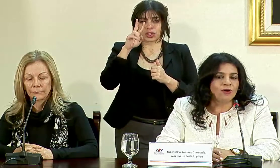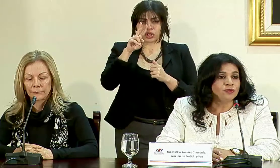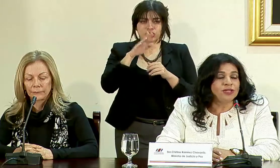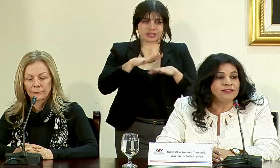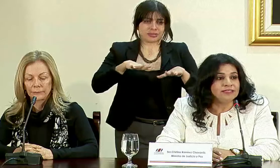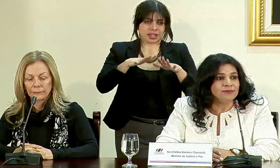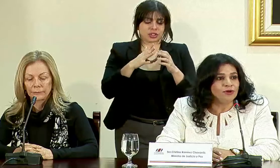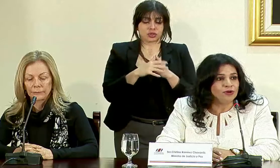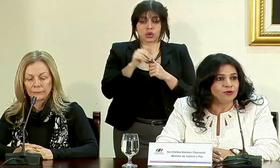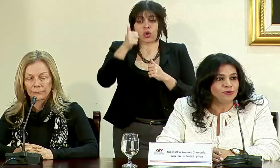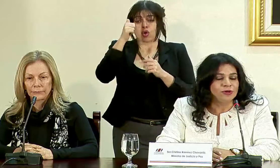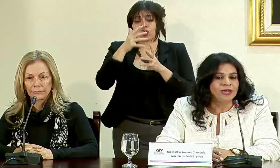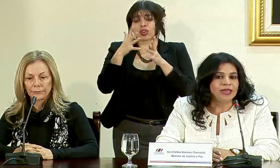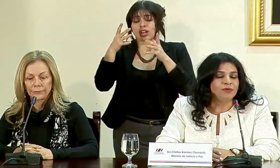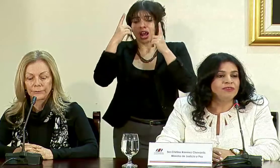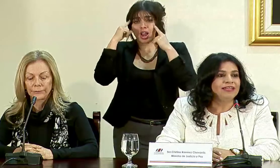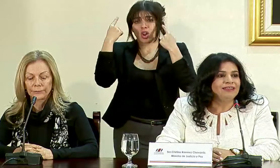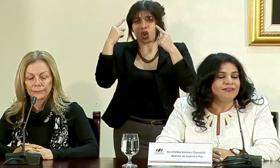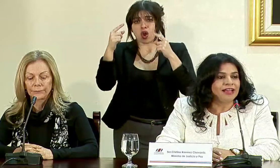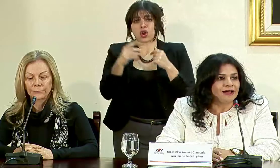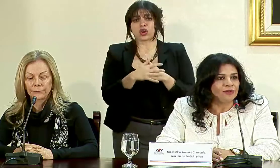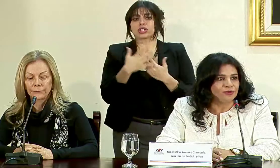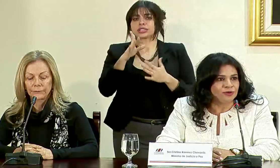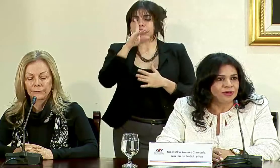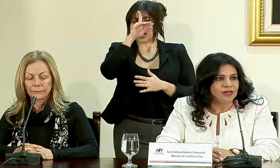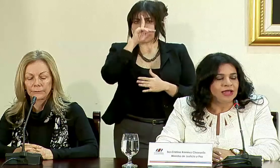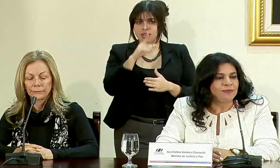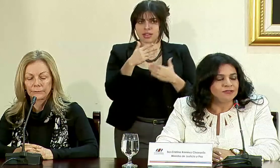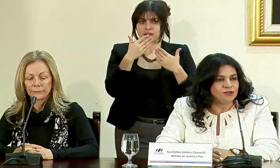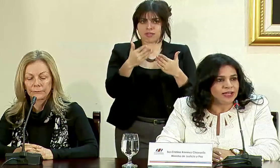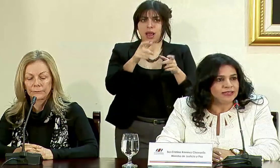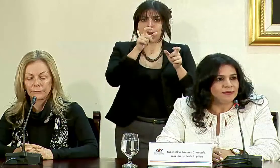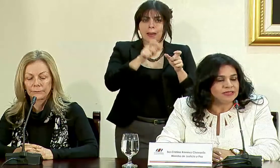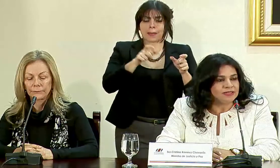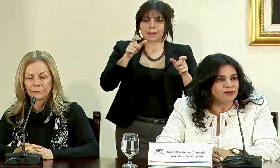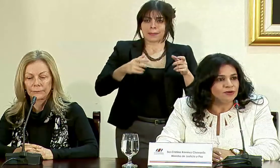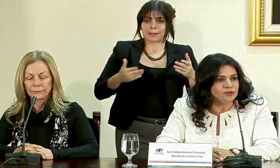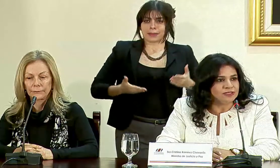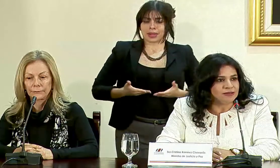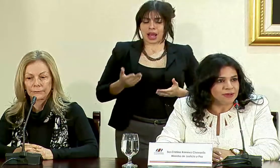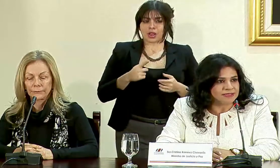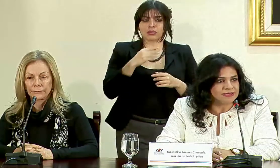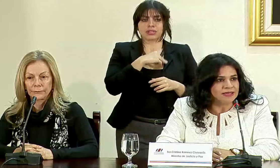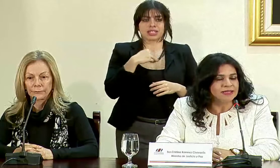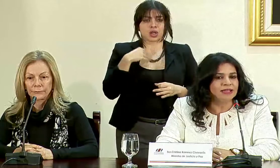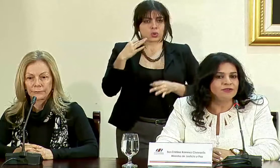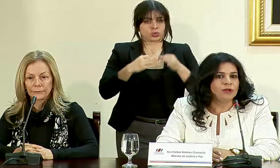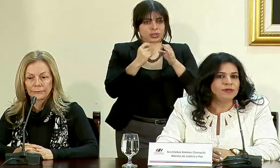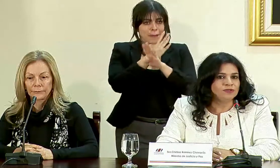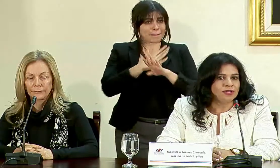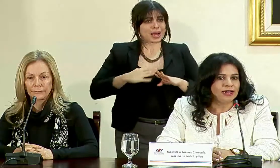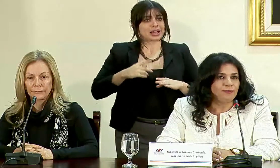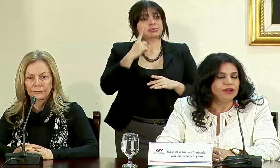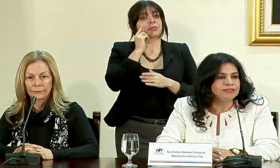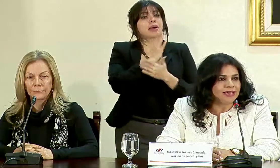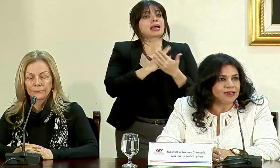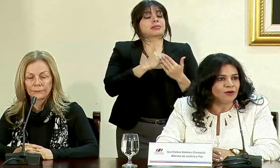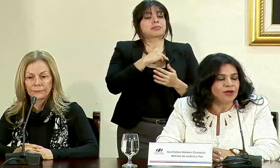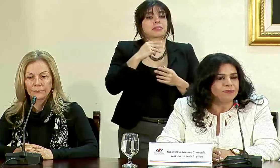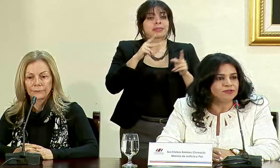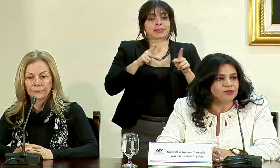otro grandísimo logro hemos dignificado al personal del ministerio de justicia y paz tanto al personal